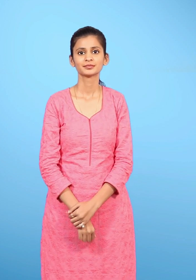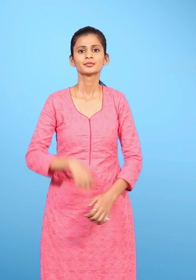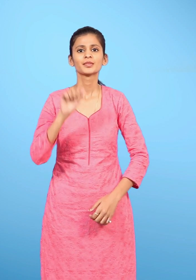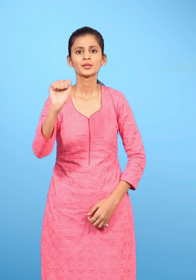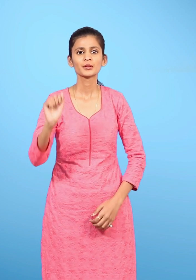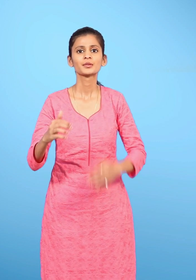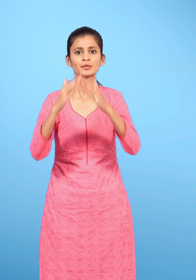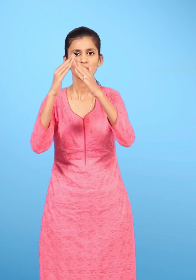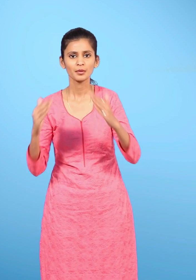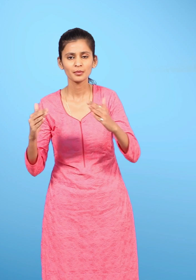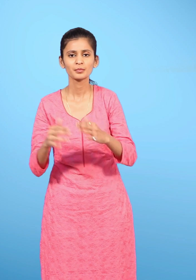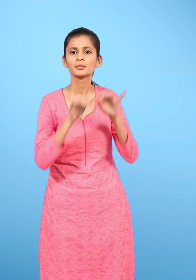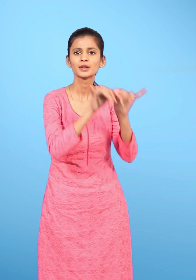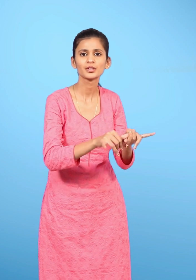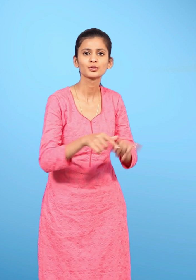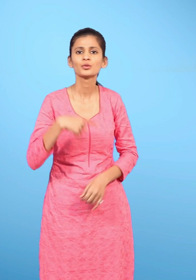तुम्हारे घर में कौन कौन रहते हैं